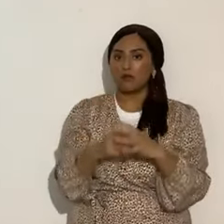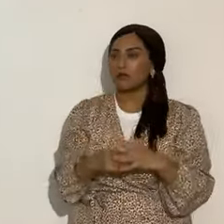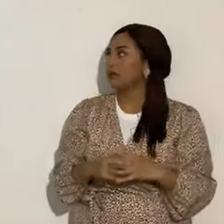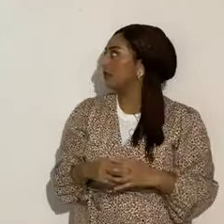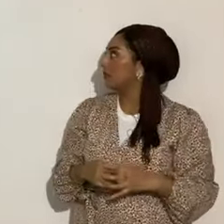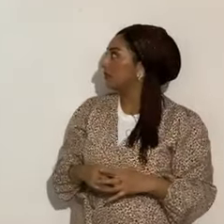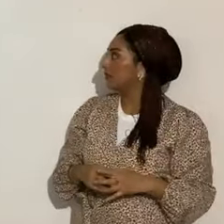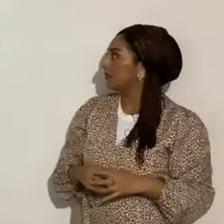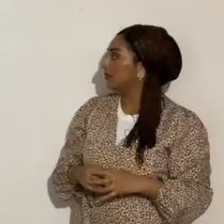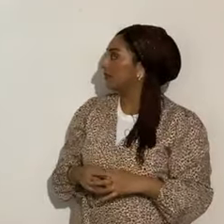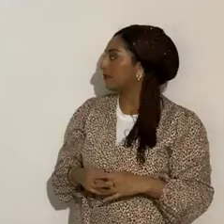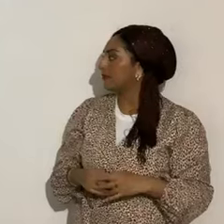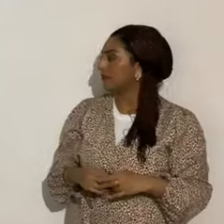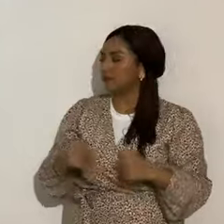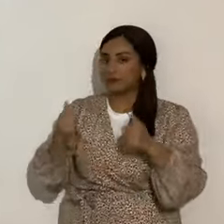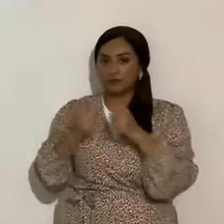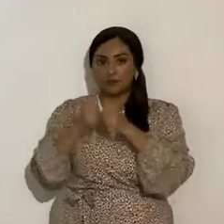porque está con el arco tensado